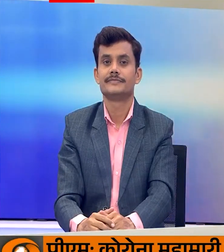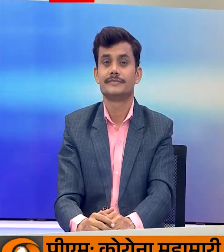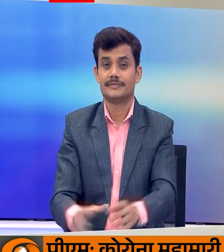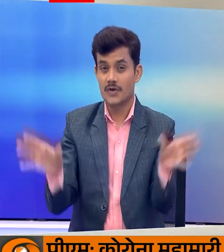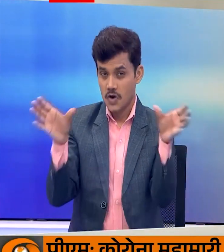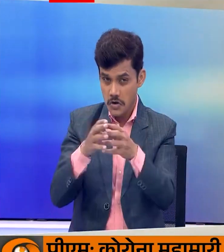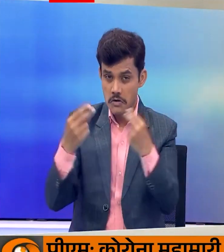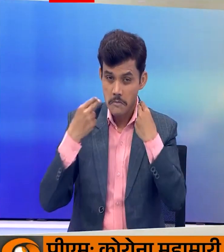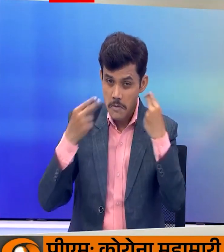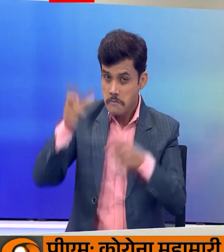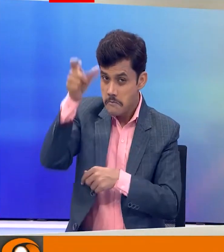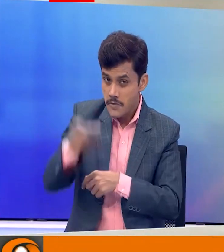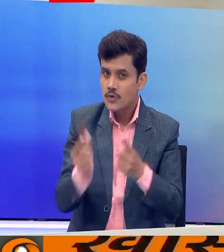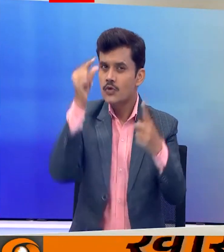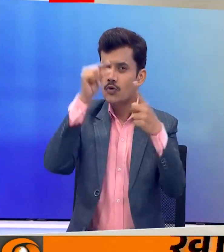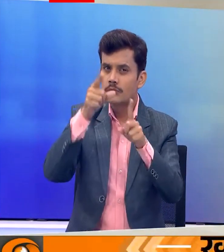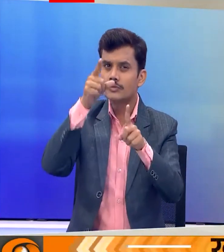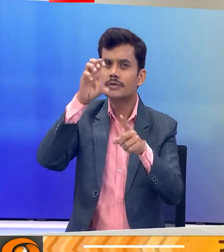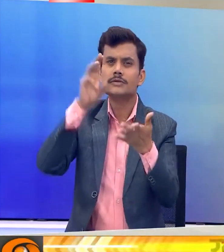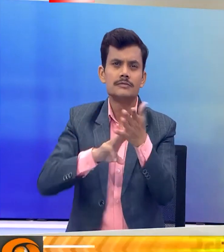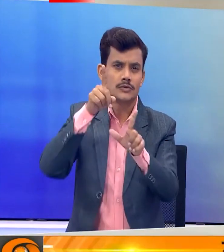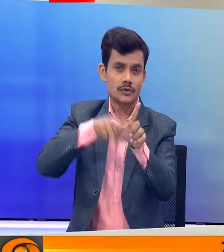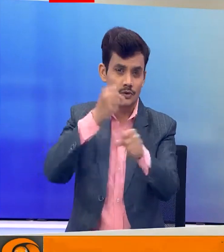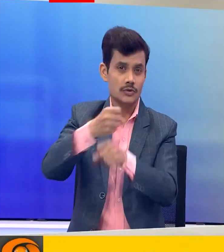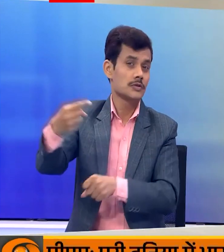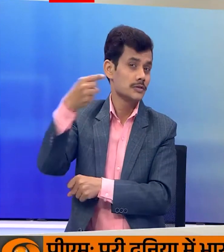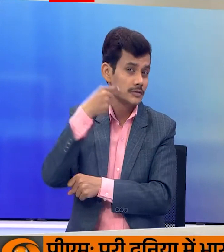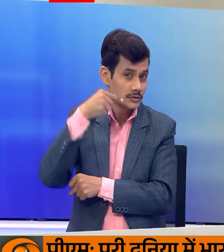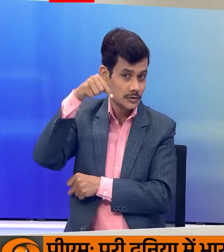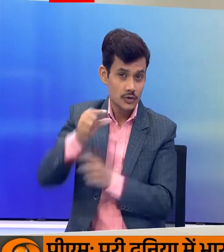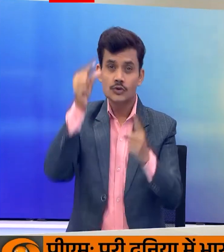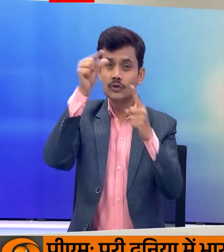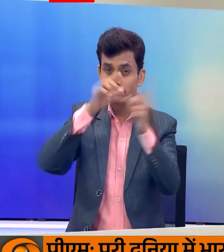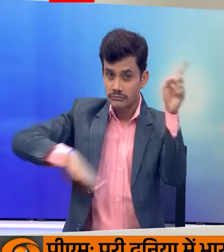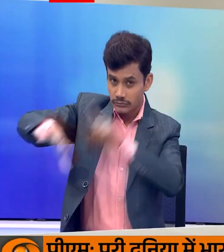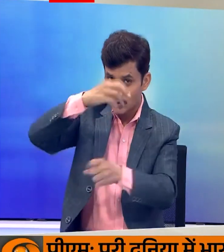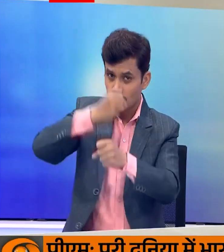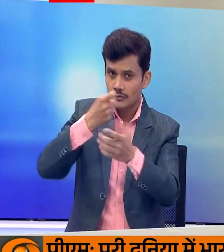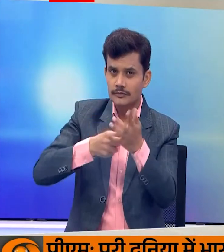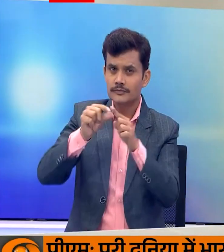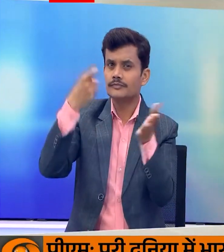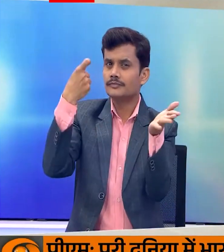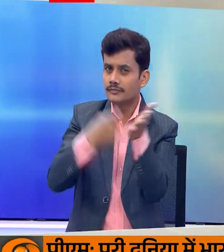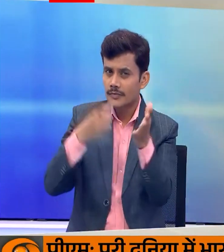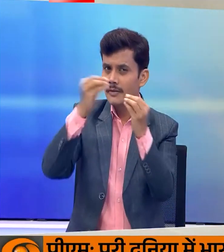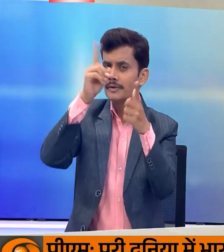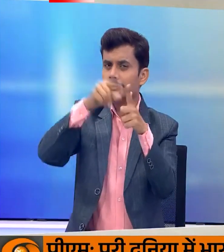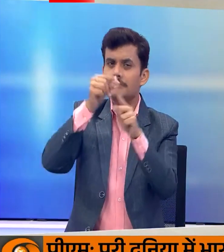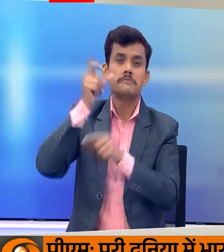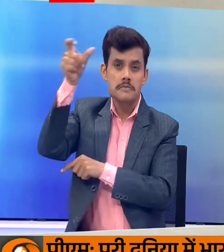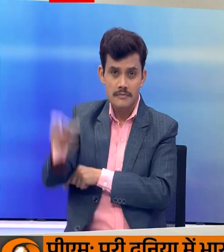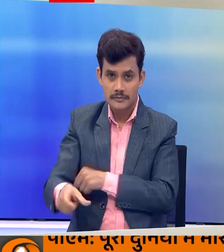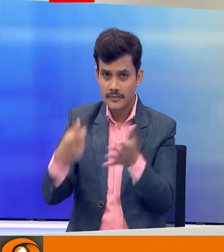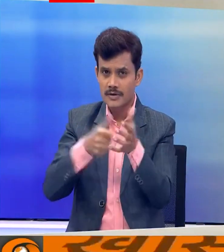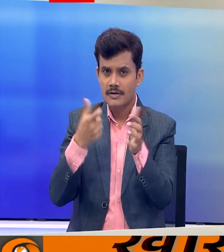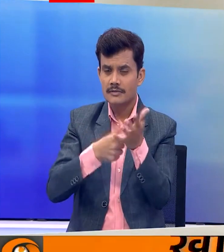पाटी के दिगज नेता और उत्र प्रदेश के मुख्य मंत्री योग्यादे तैनाध भी उत्र प्रदेश के गोरकपूर में भाजपा प्रत्याशी रवी